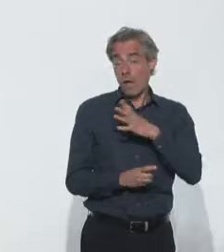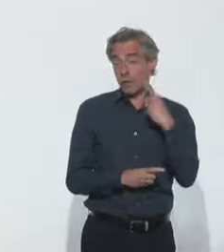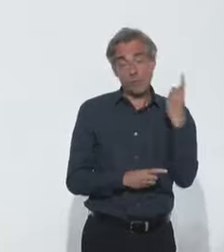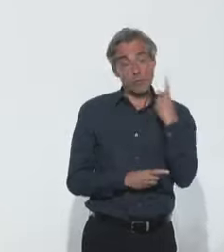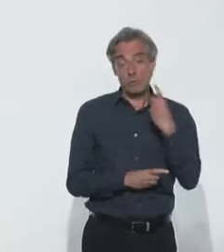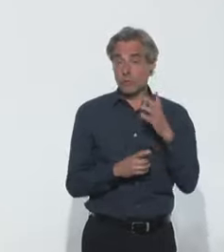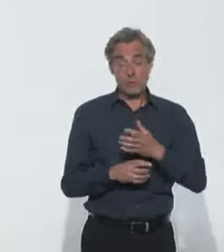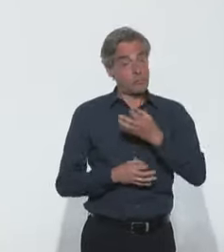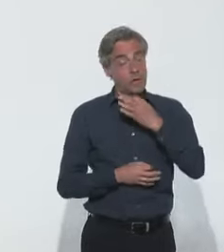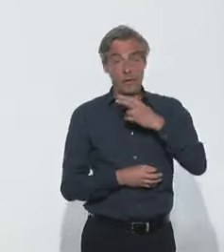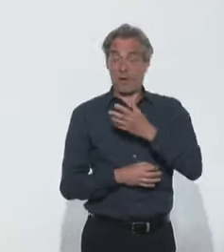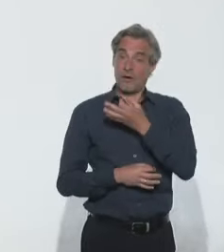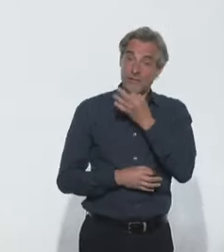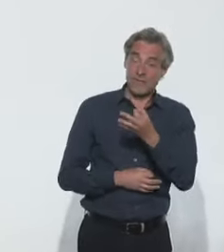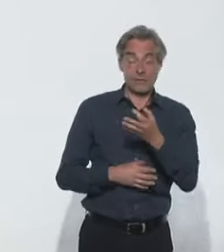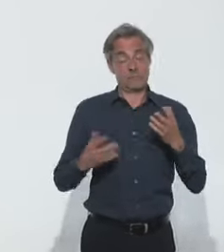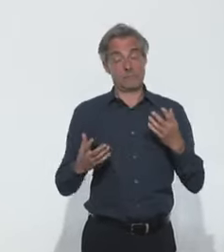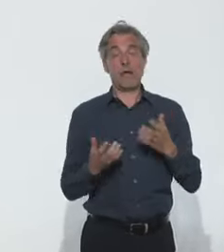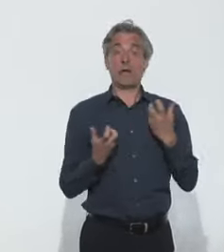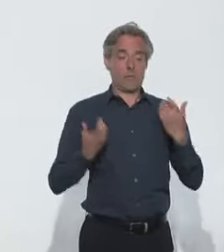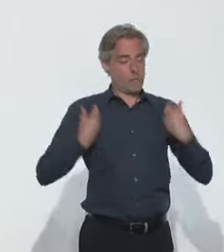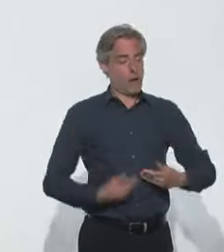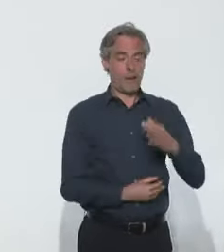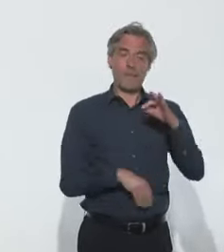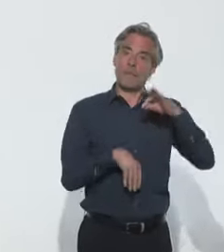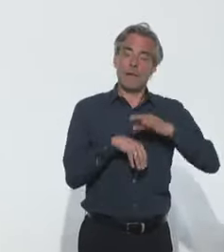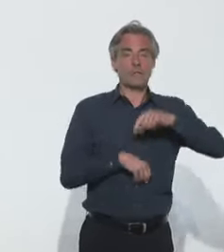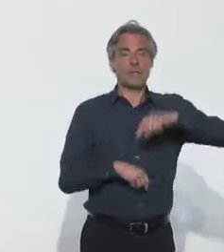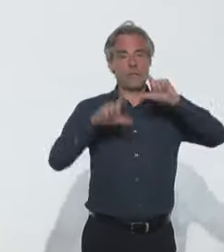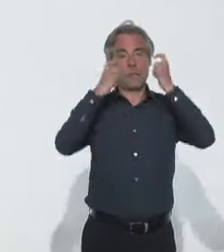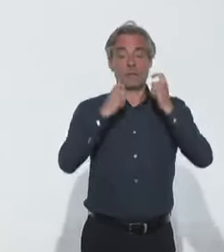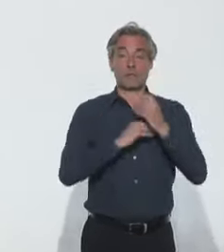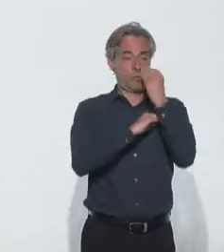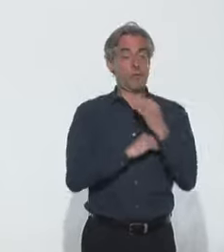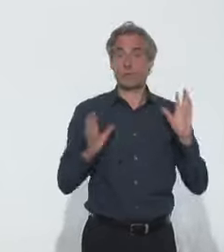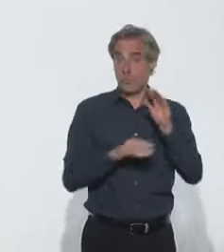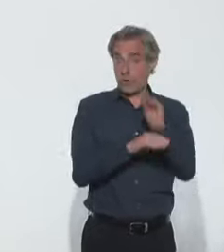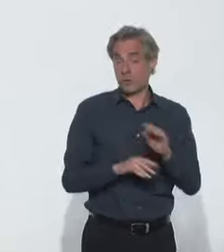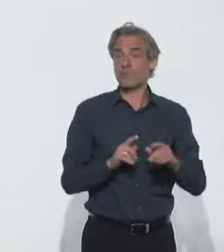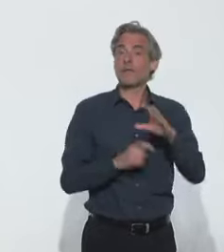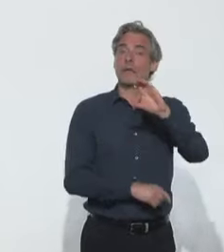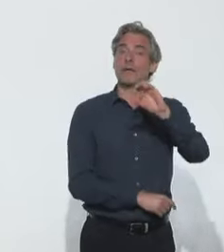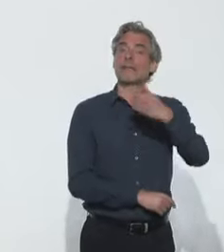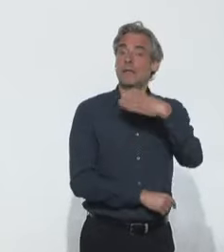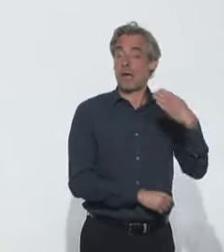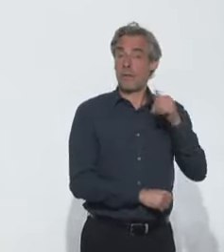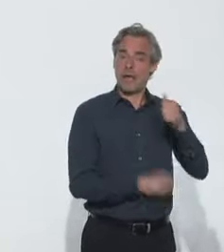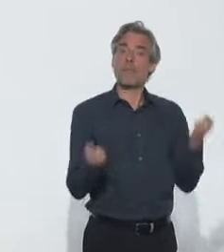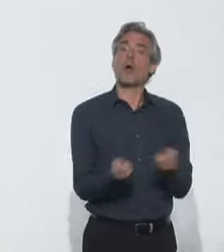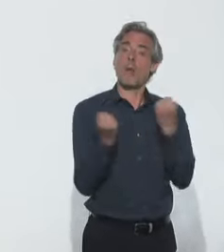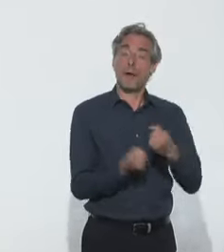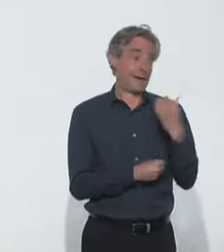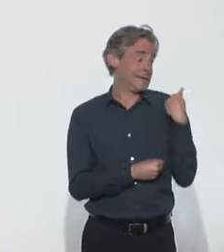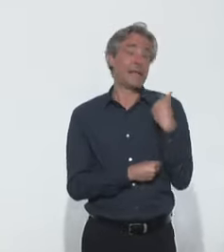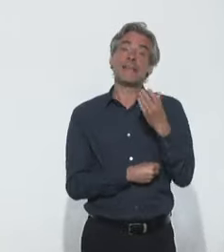eu un discours national en France pour dire que quand on est malade, on doit porter un masque. Et donc, c'est la campagne de la CNAM par ailleurs cet hiver